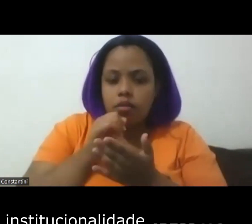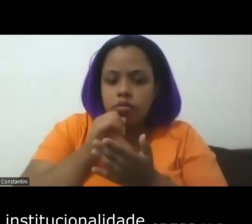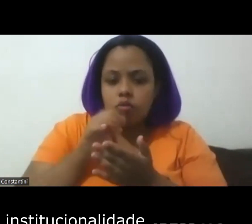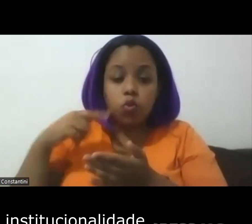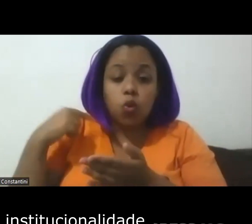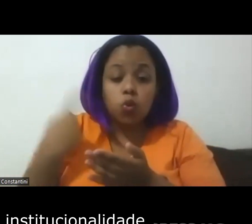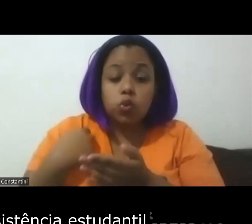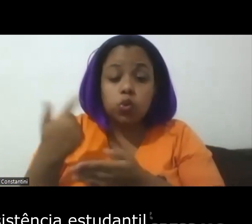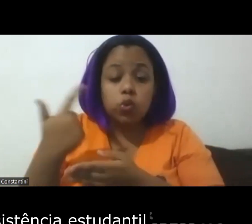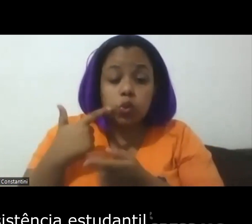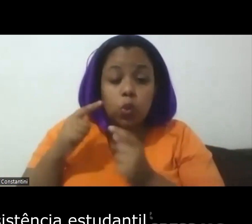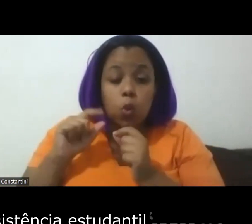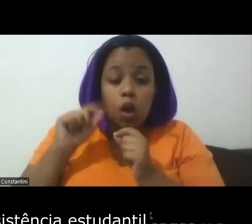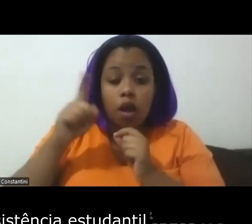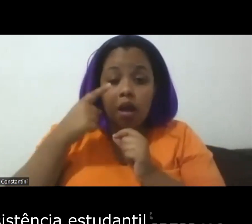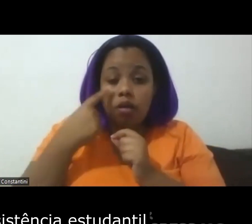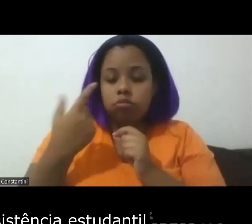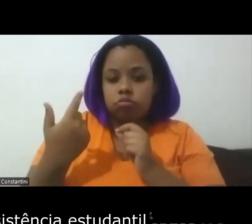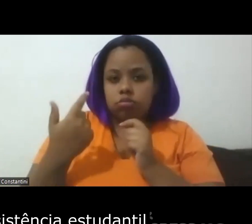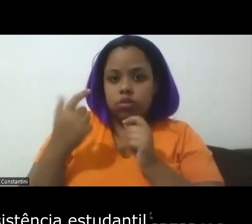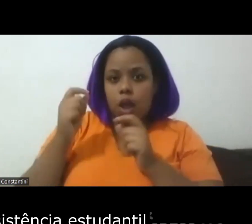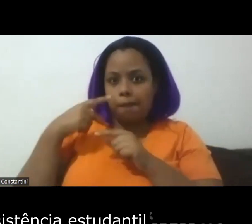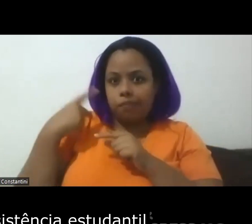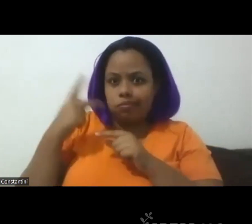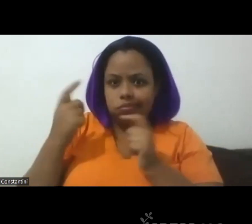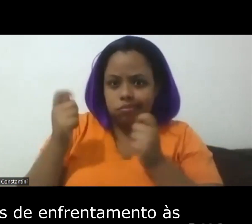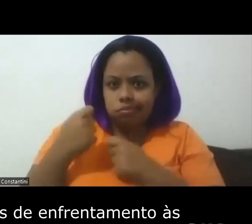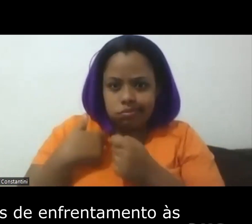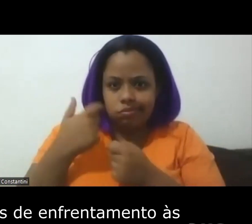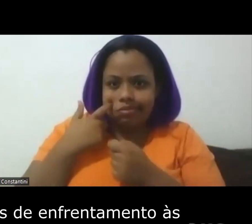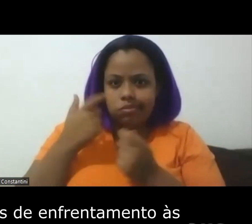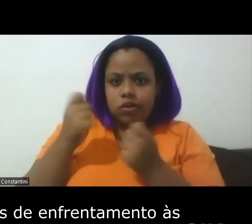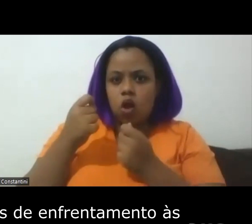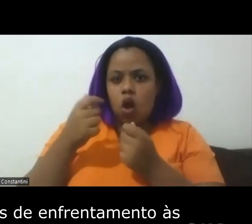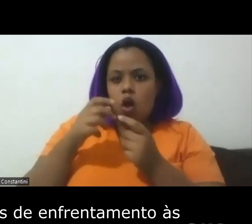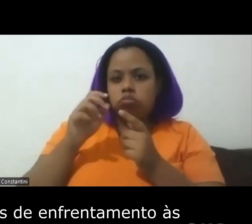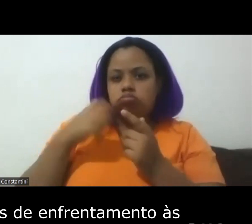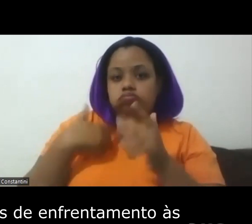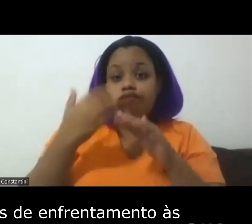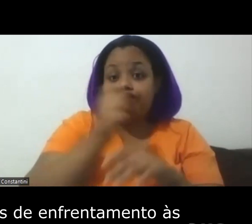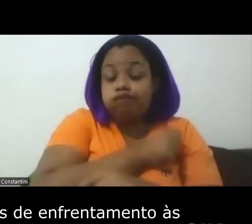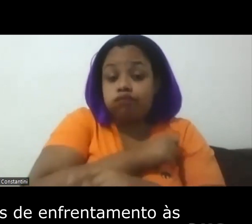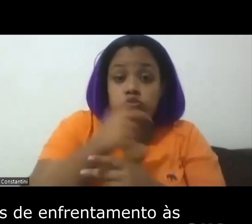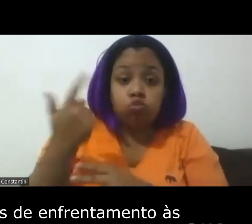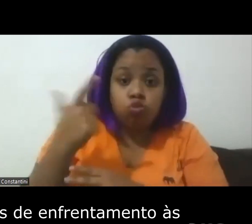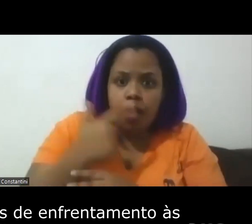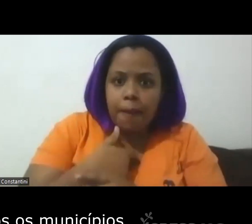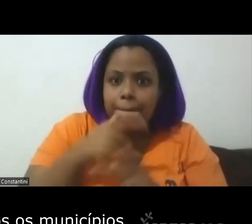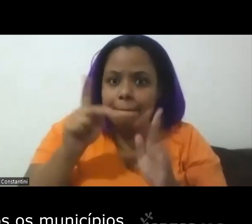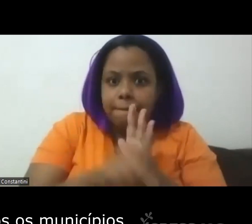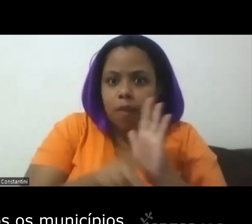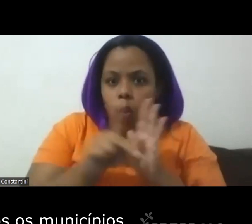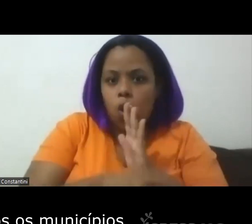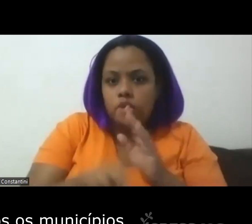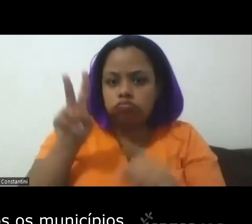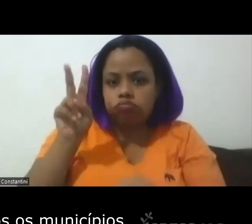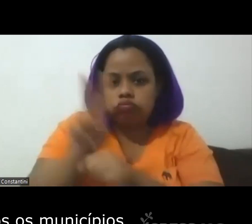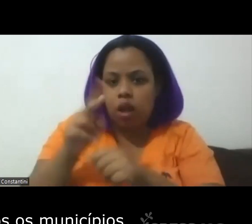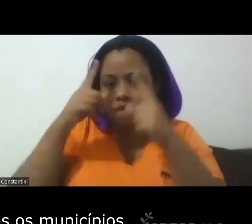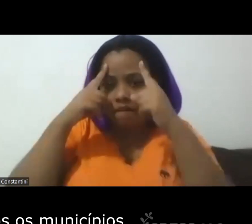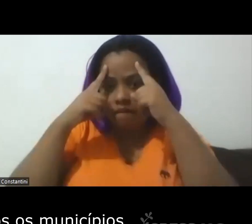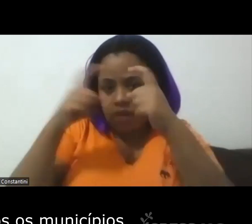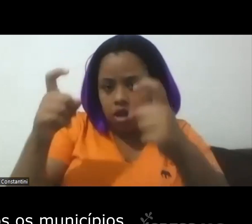institucionalidade de uma política de assistência estudantil como não temos programas de enfrentamento às vezes a violência